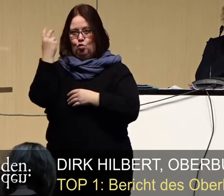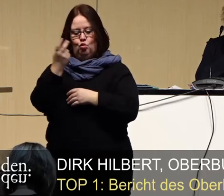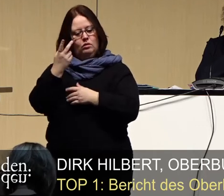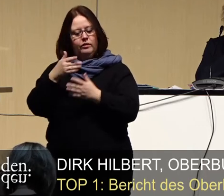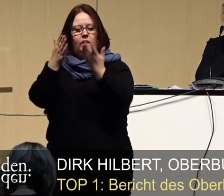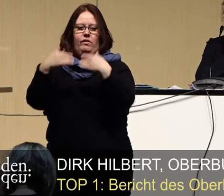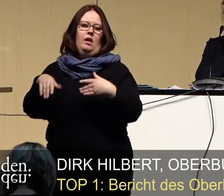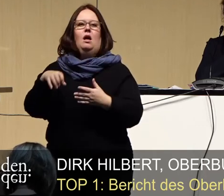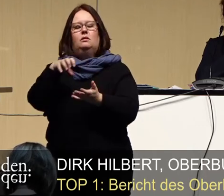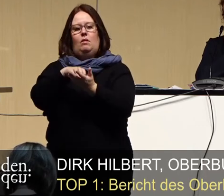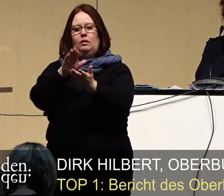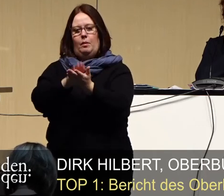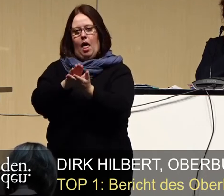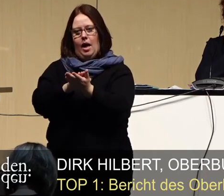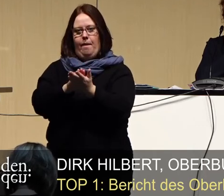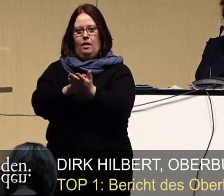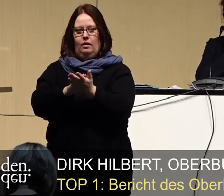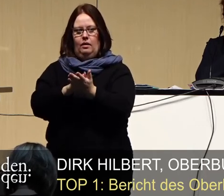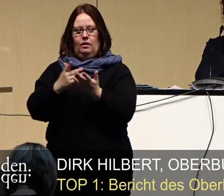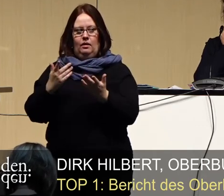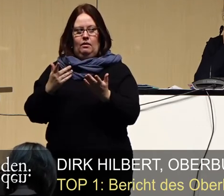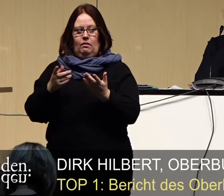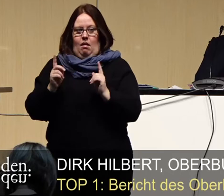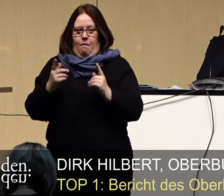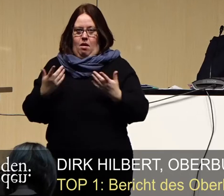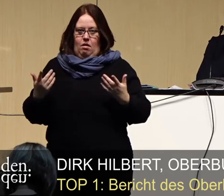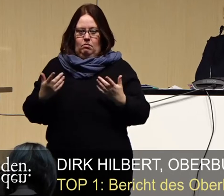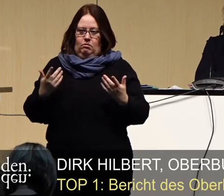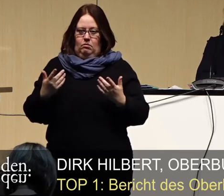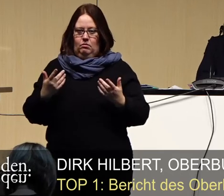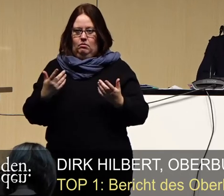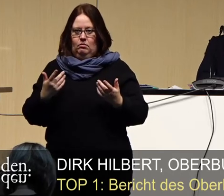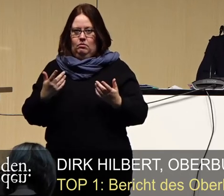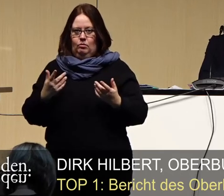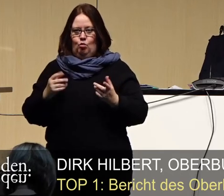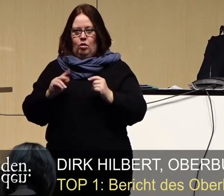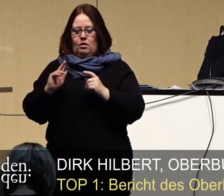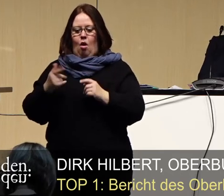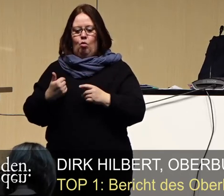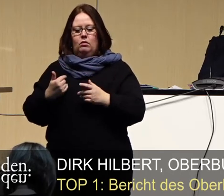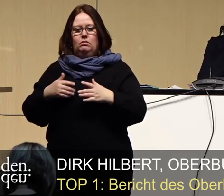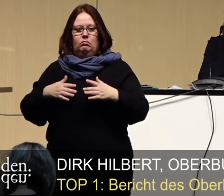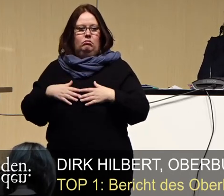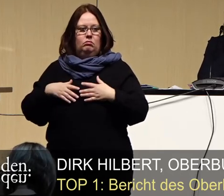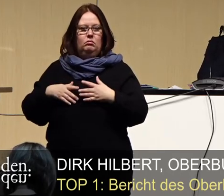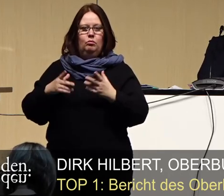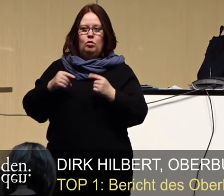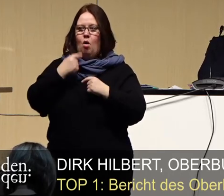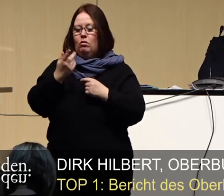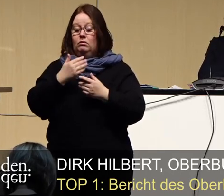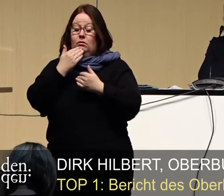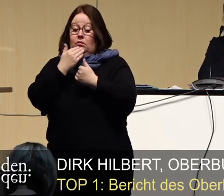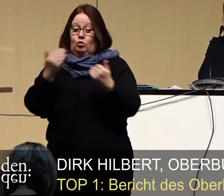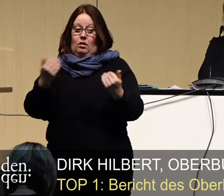bleibt und wird, aber das ist nicht trivial. Und wie gesagt, ich kann nur Kompliment an alle